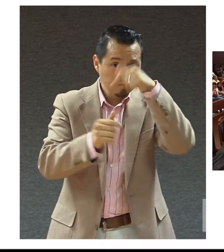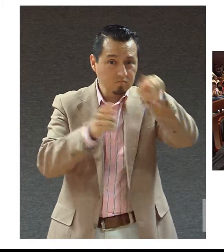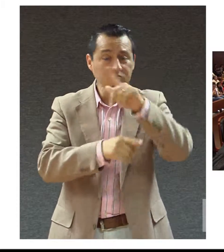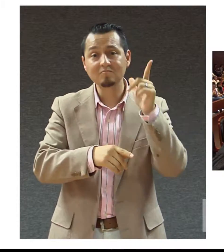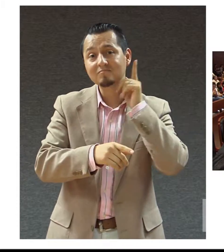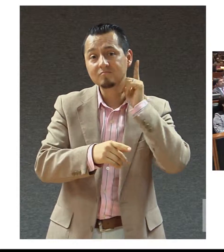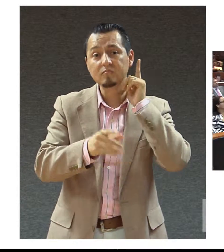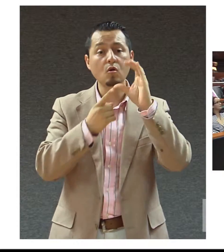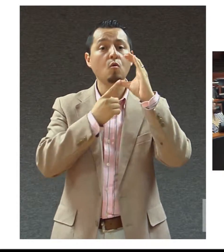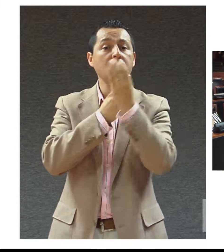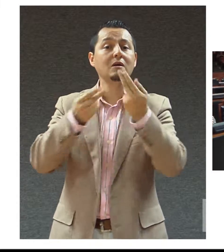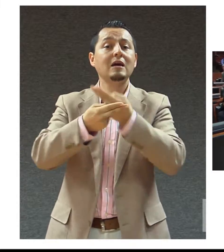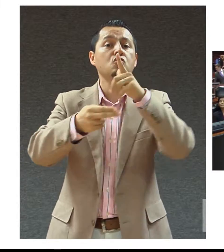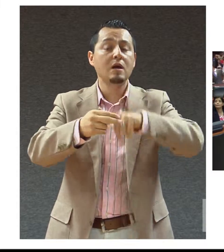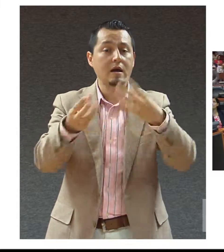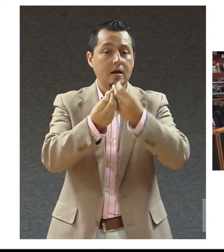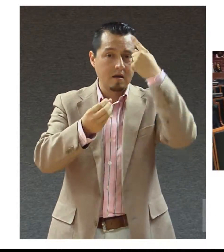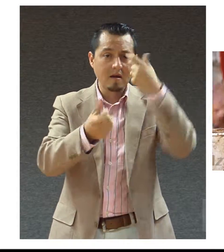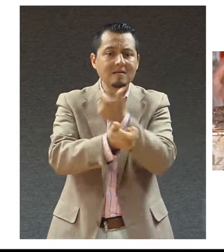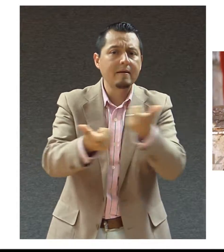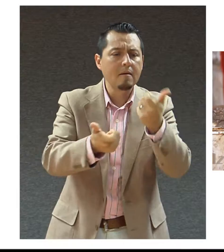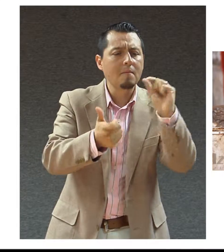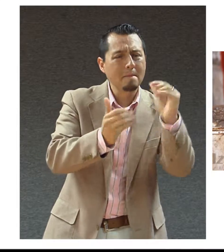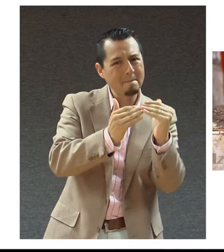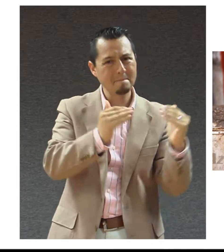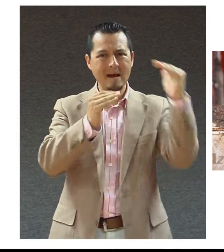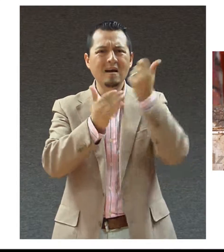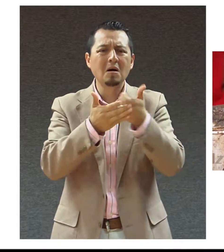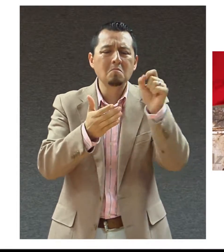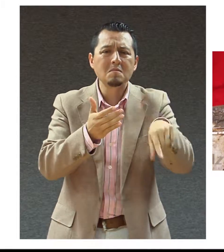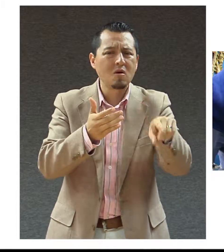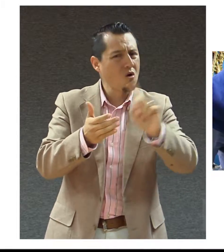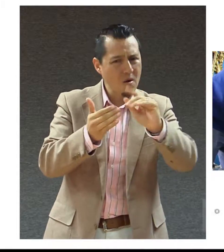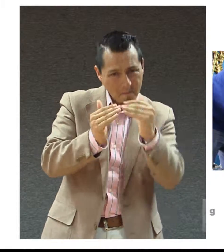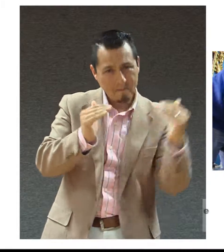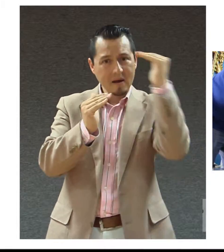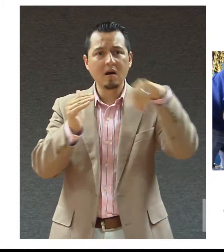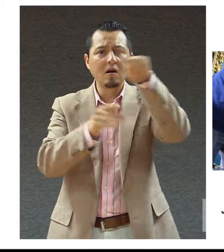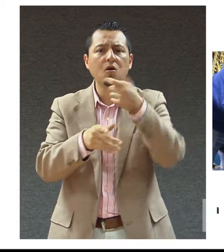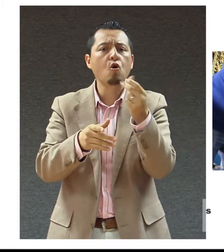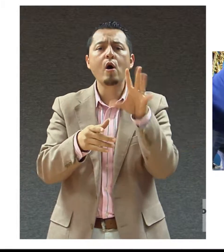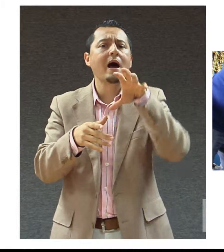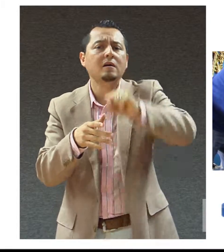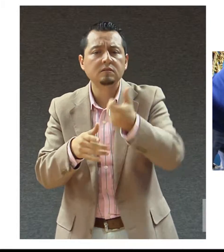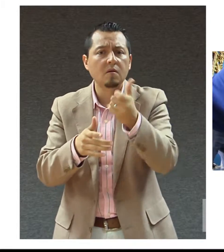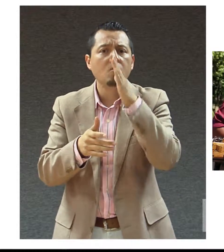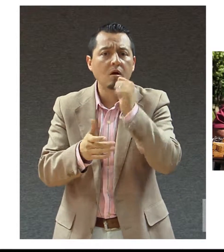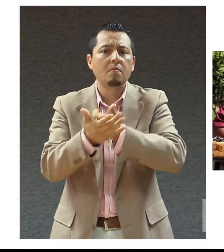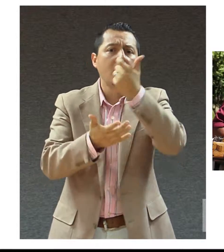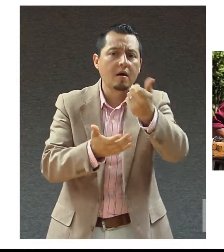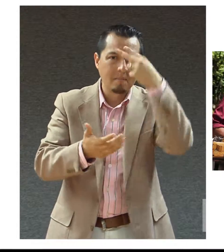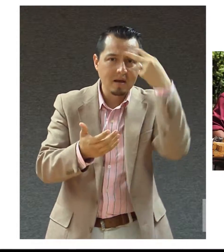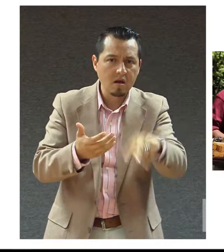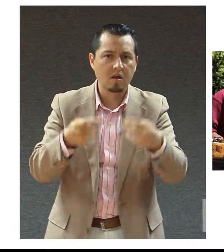legislativo solicitaron a la Comisión Nacional de Salarios Mínimos elevar el sueldo mínimo general, pues el actual no satisface las necesidades